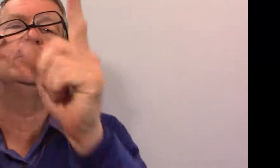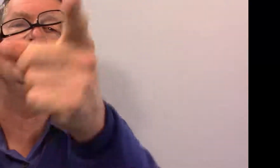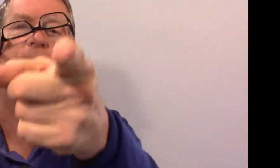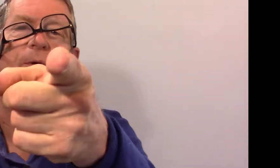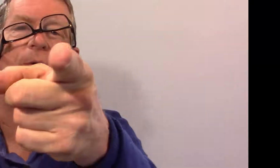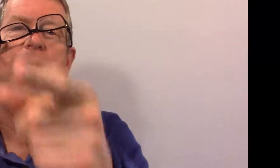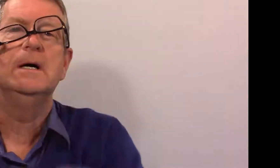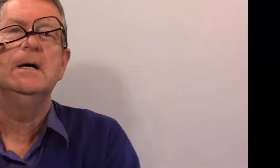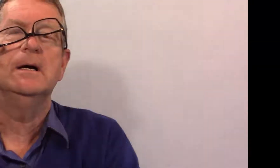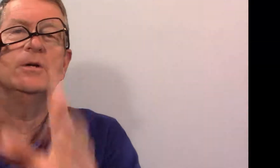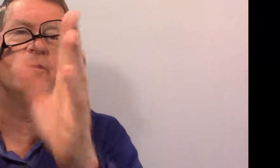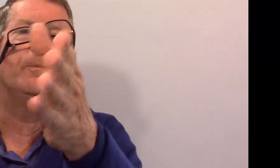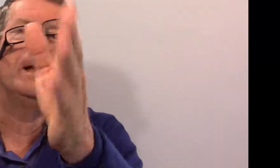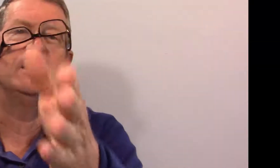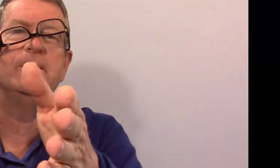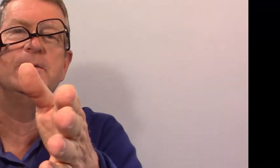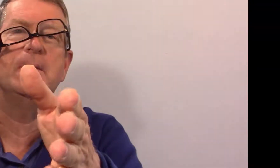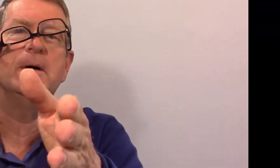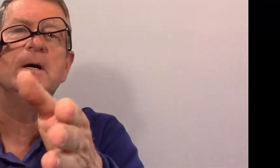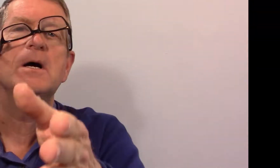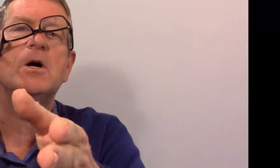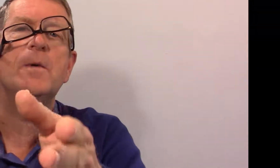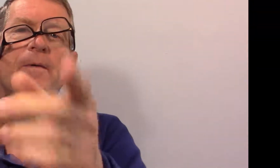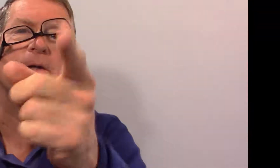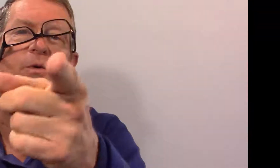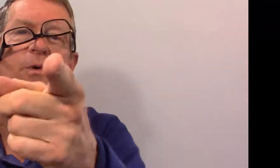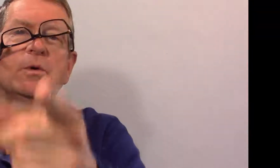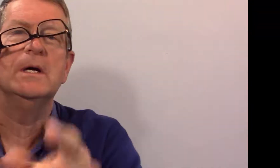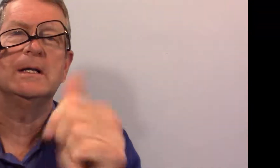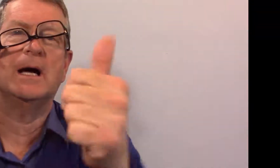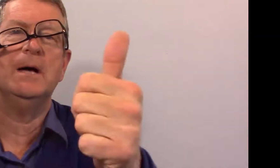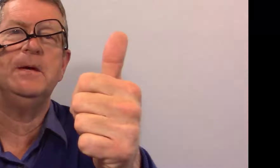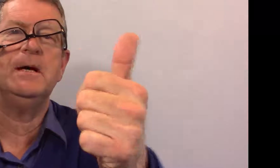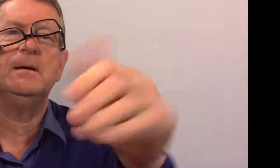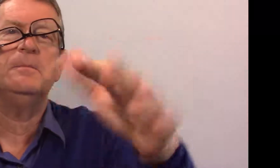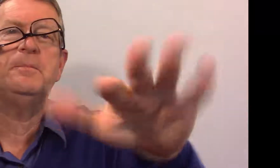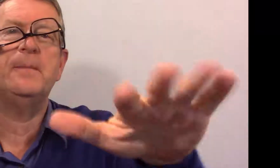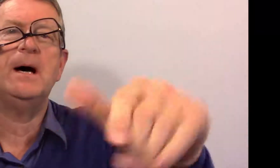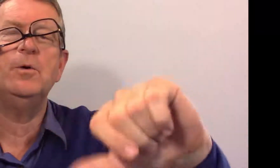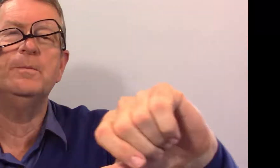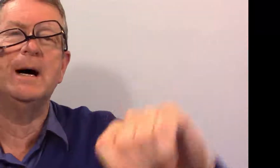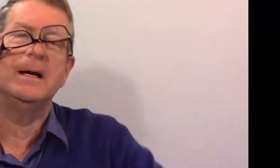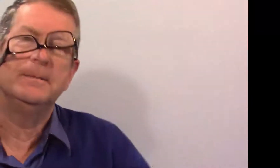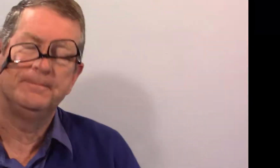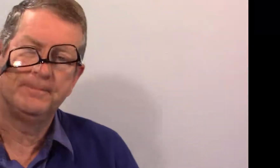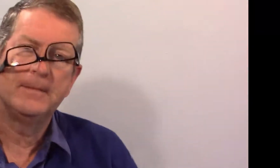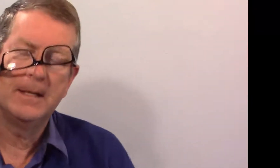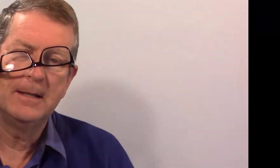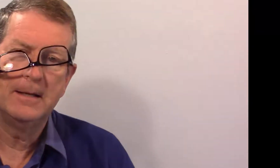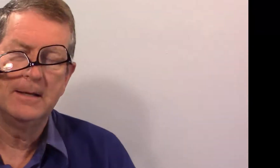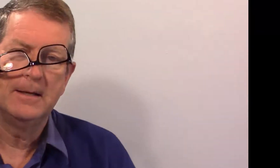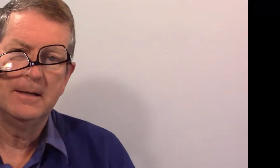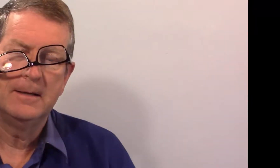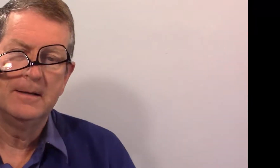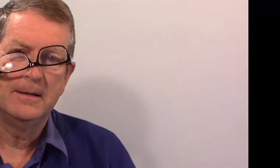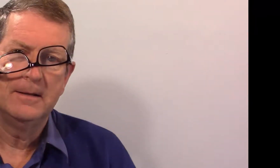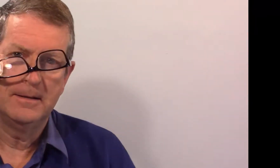Comment vas-tu, plutôt ? Je vous parle individuellement. Comment vas-tu ? Très bien ? Pas mal ou mal ?